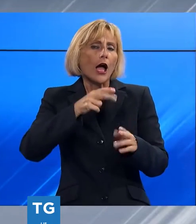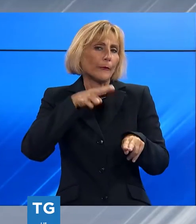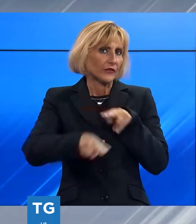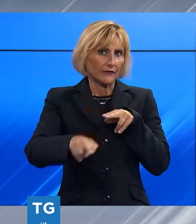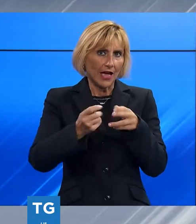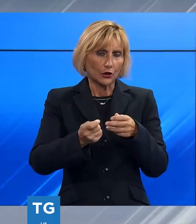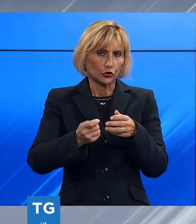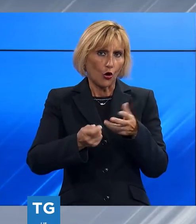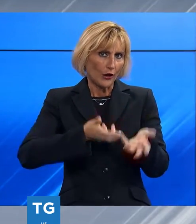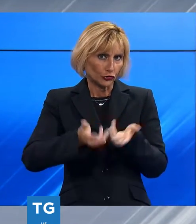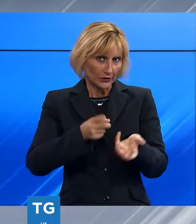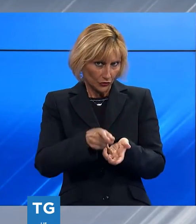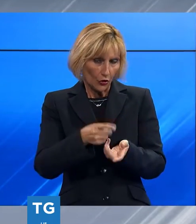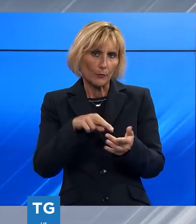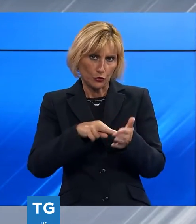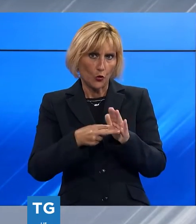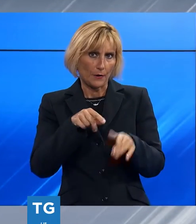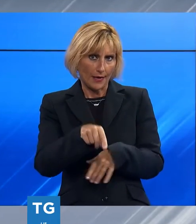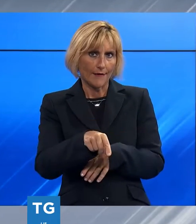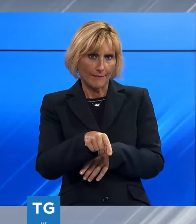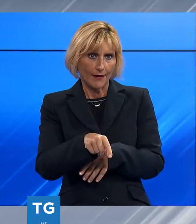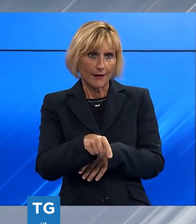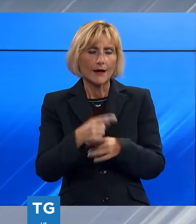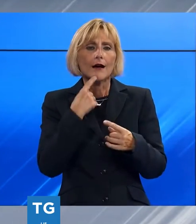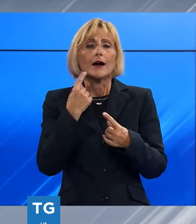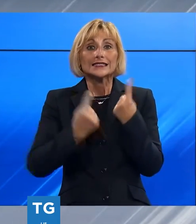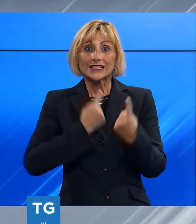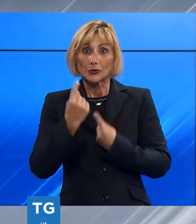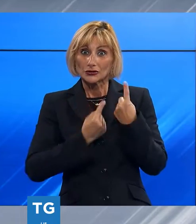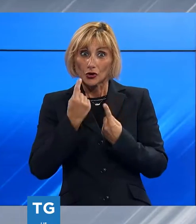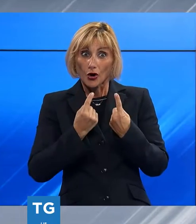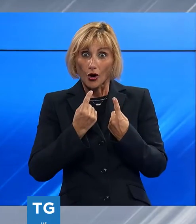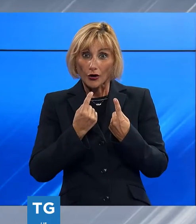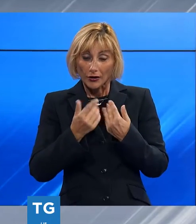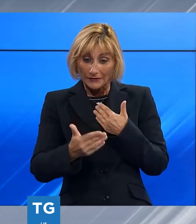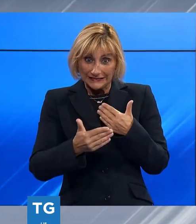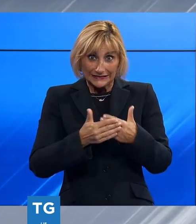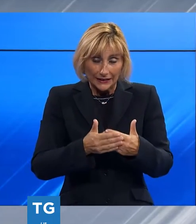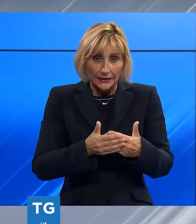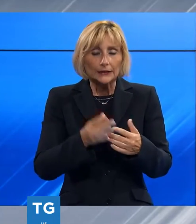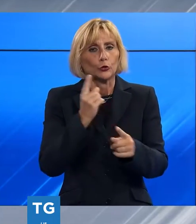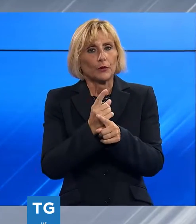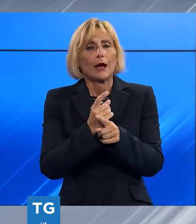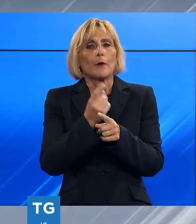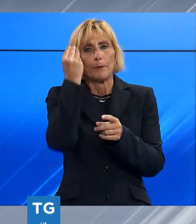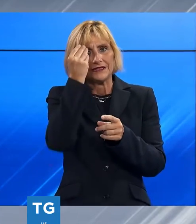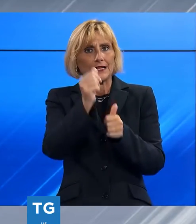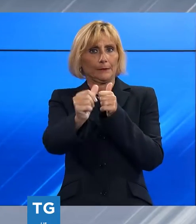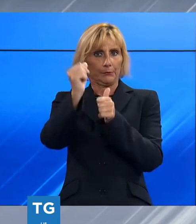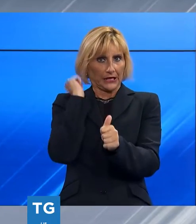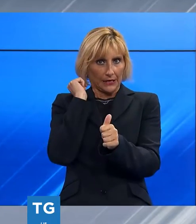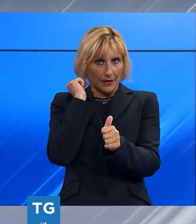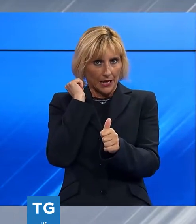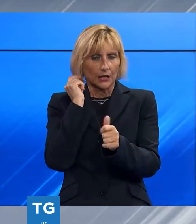questa fase, prima che la situazione si presenti, ragionare con i sindaci della Piana e con Regione